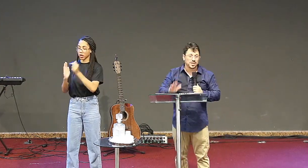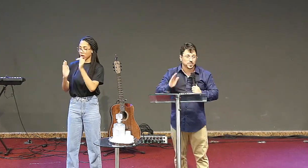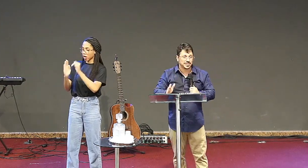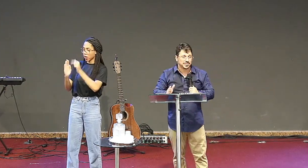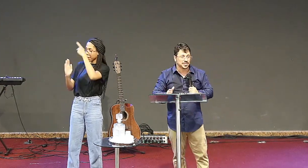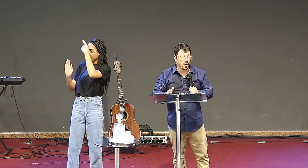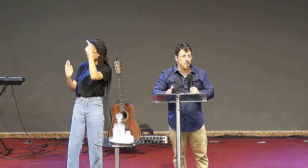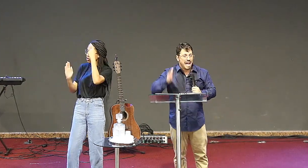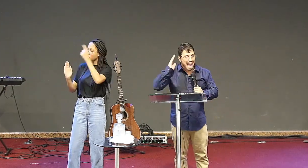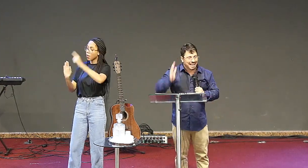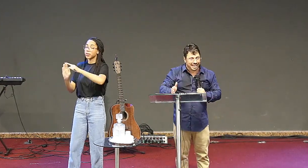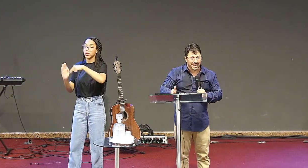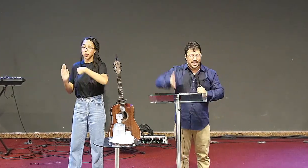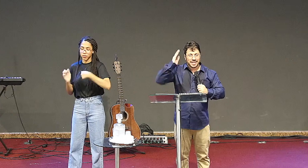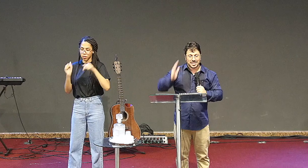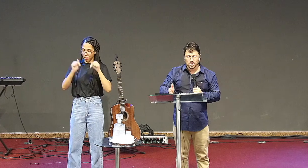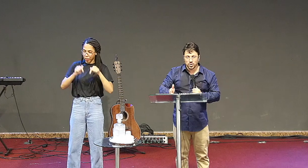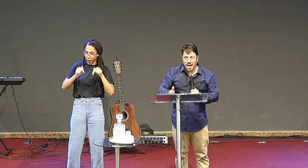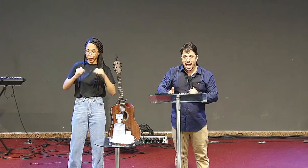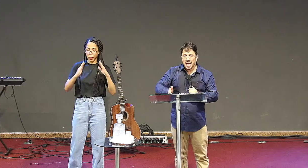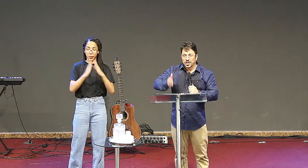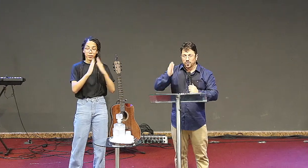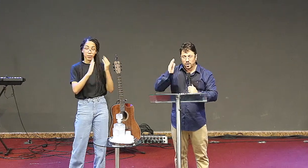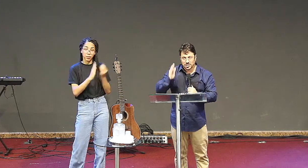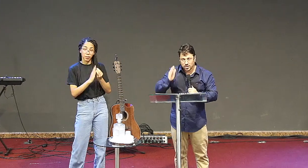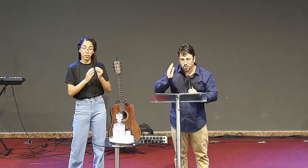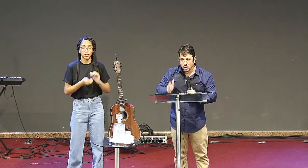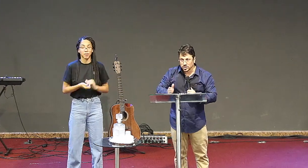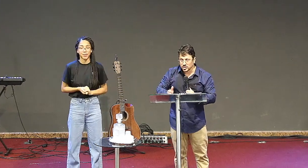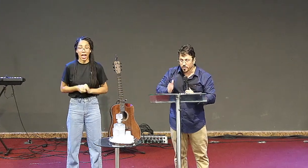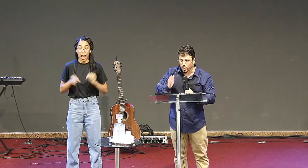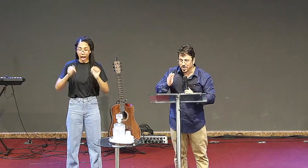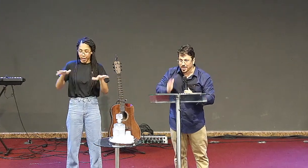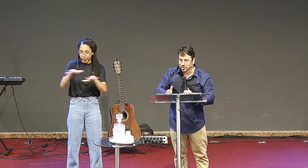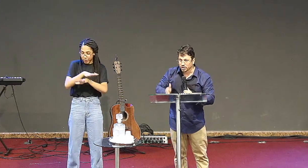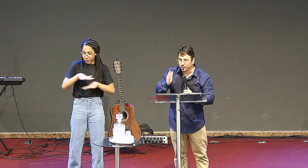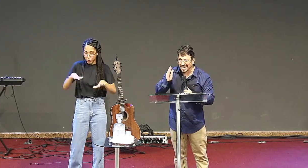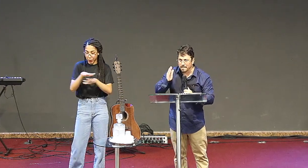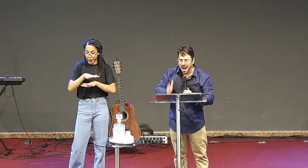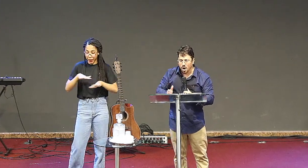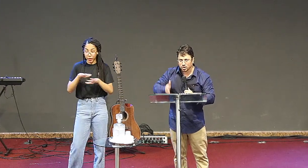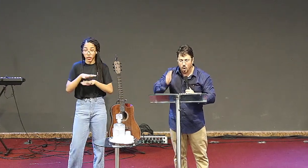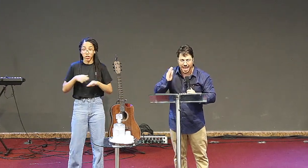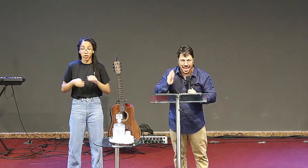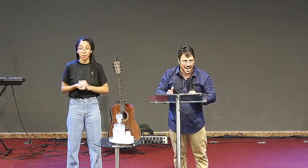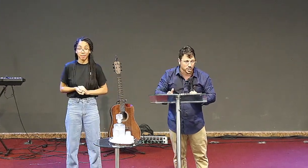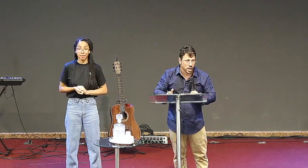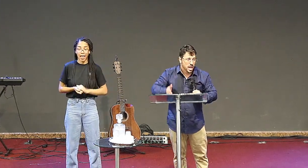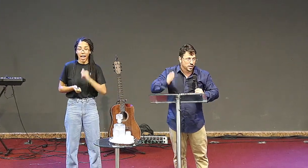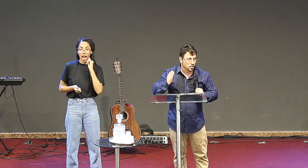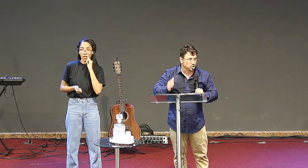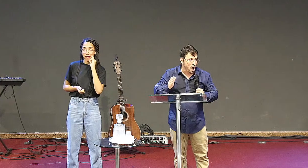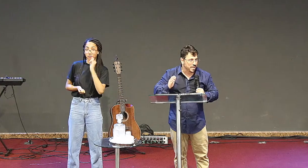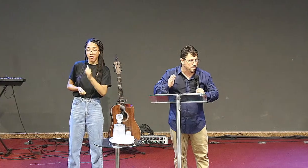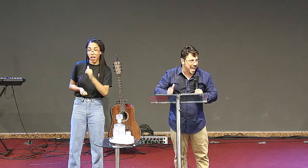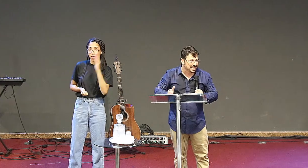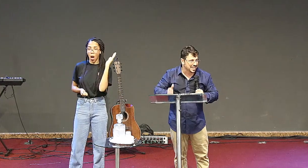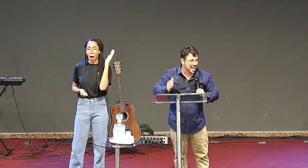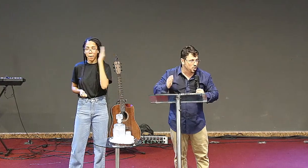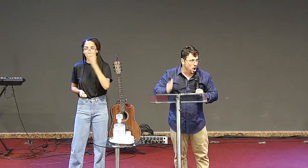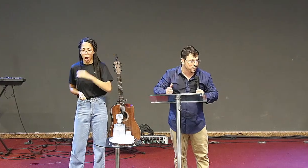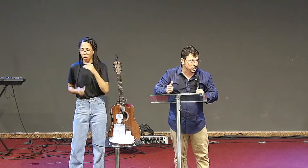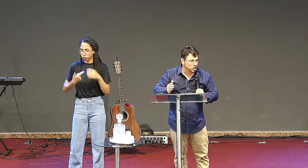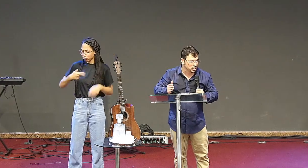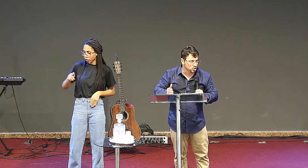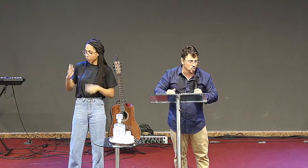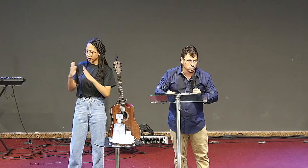normal, mas preste atenção, aqui nesse lugar, vocês todos estão proibidos de falar mal de qualquer igreja, não jogue pedra